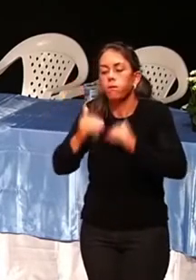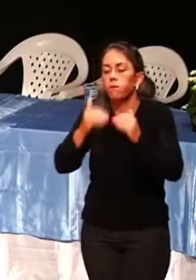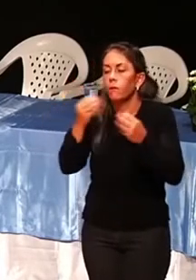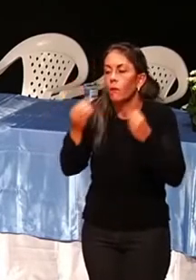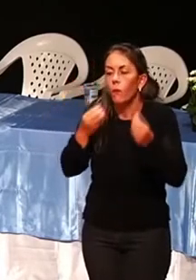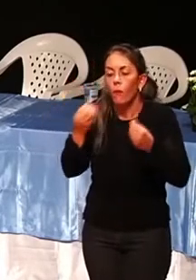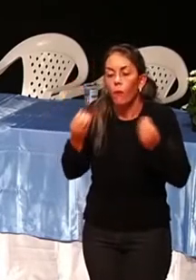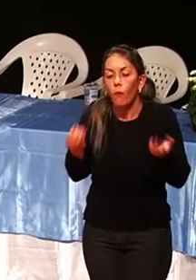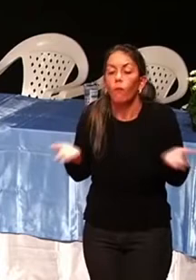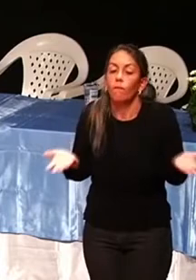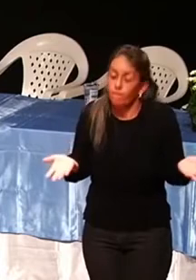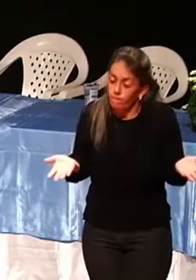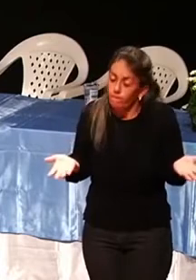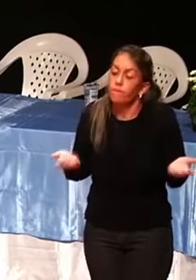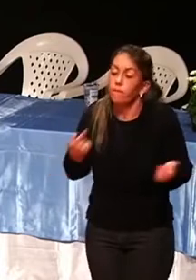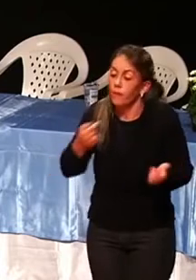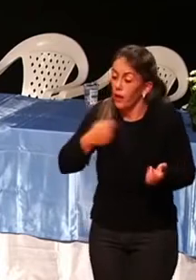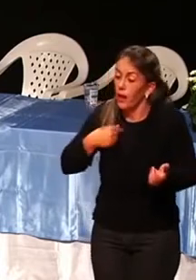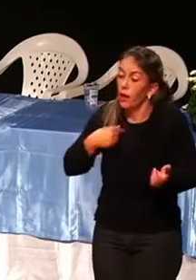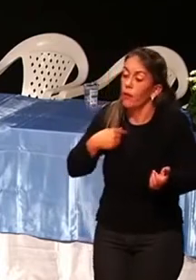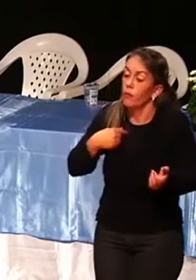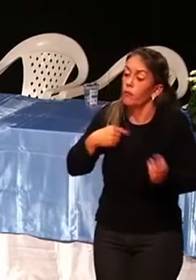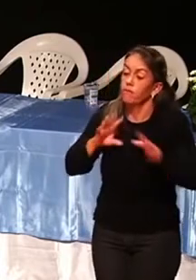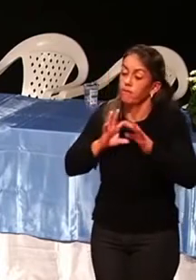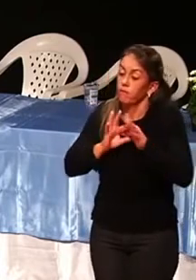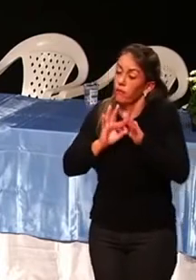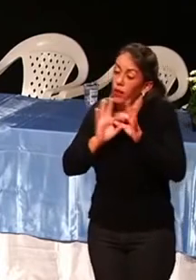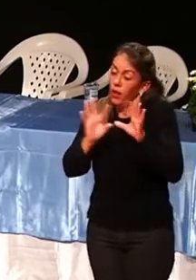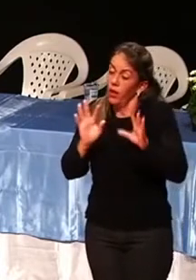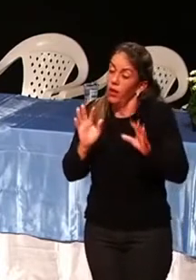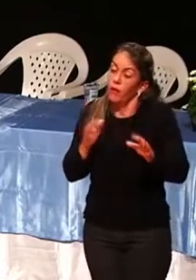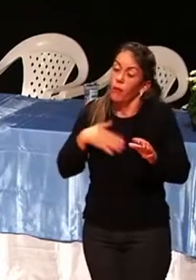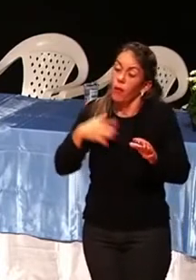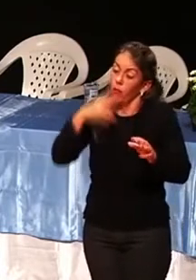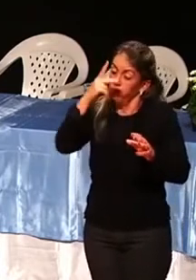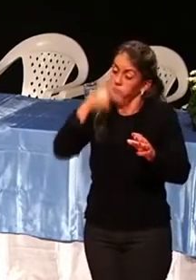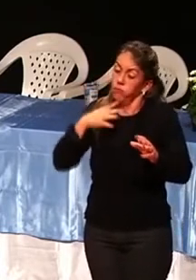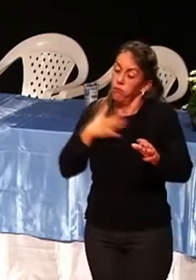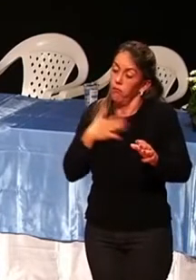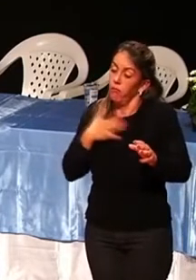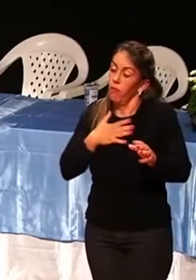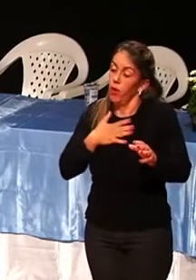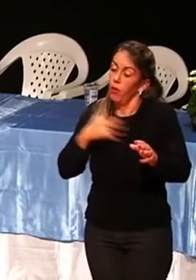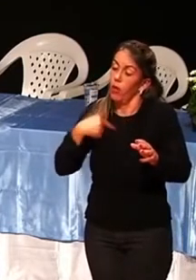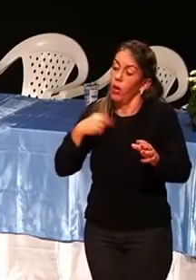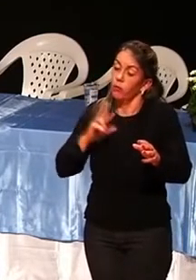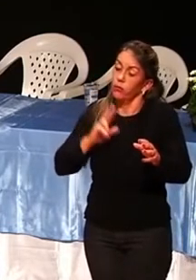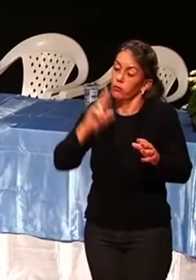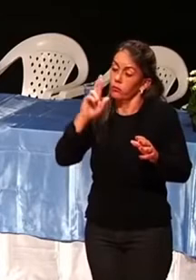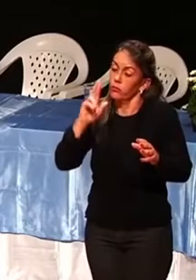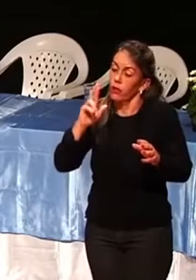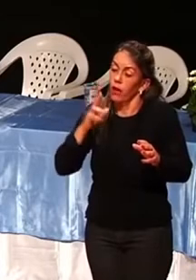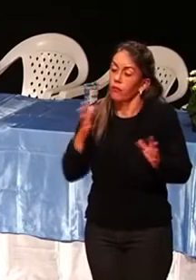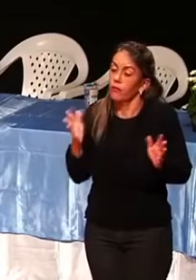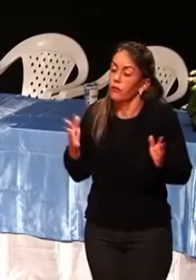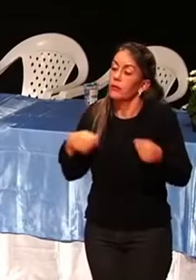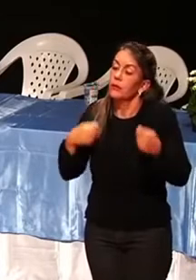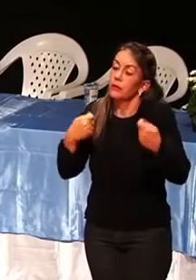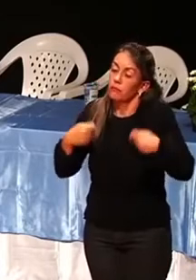da autorresponsabilidade, do livre arbítrio. Se você quer ter uma educação melhor,